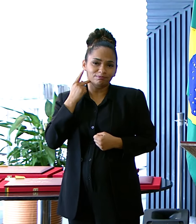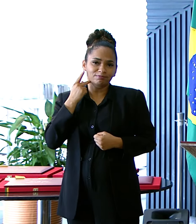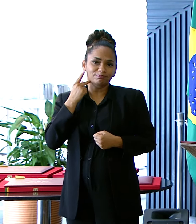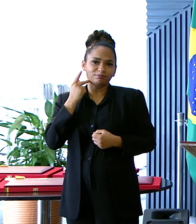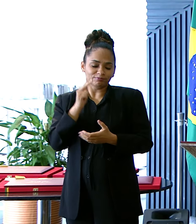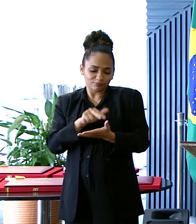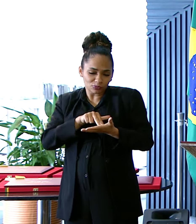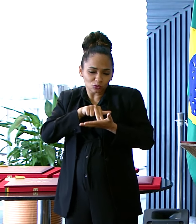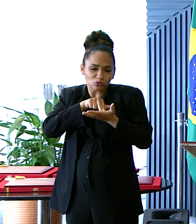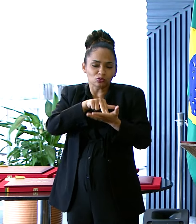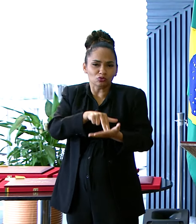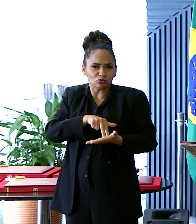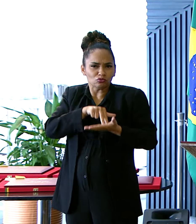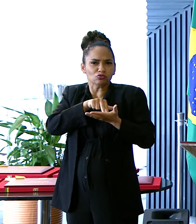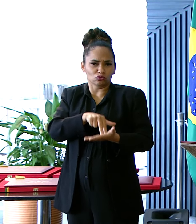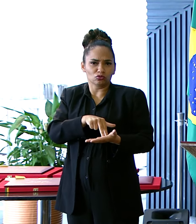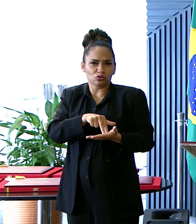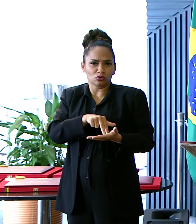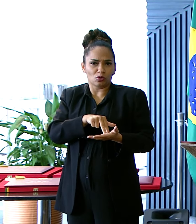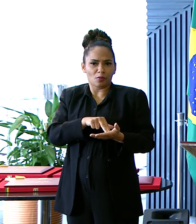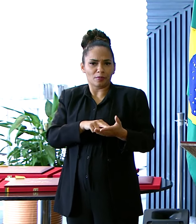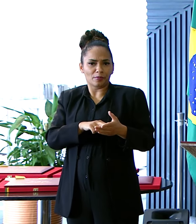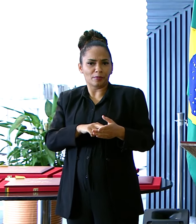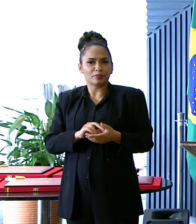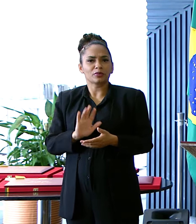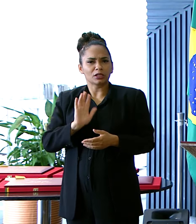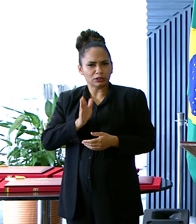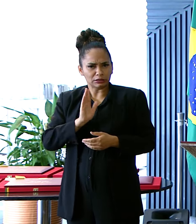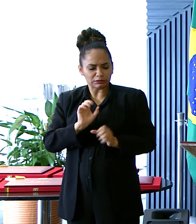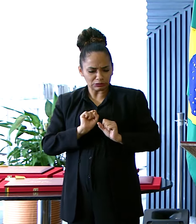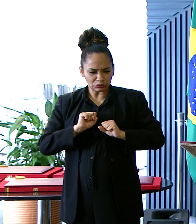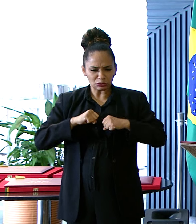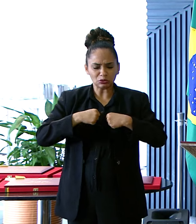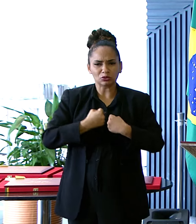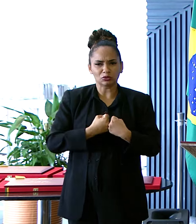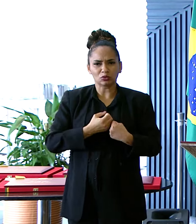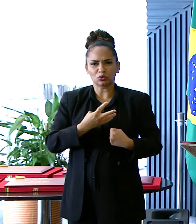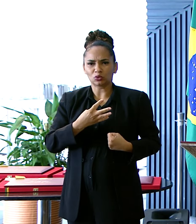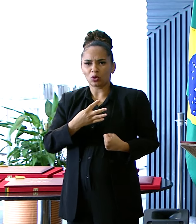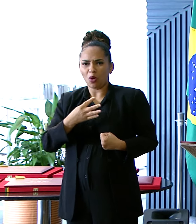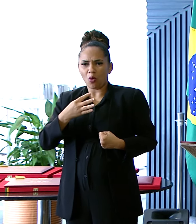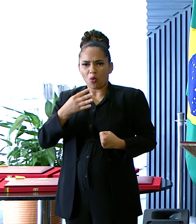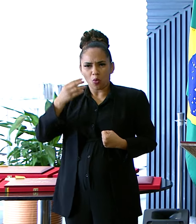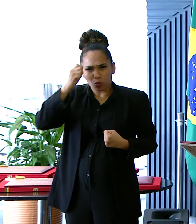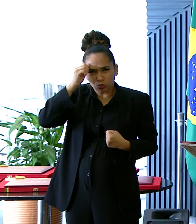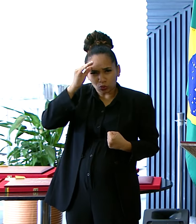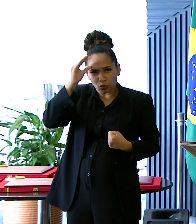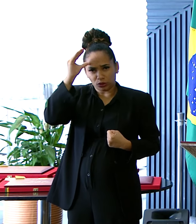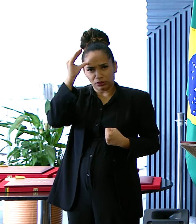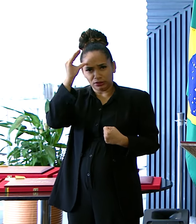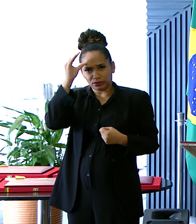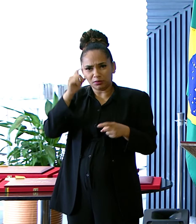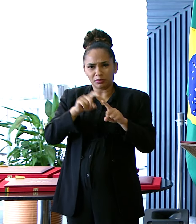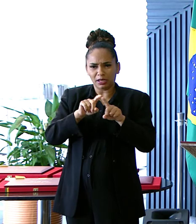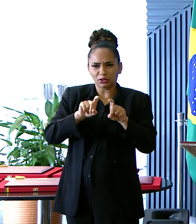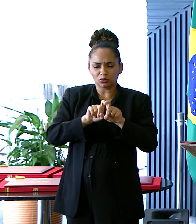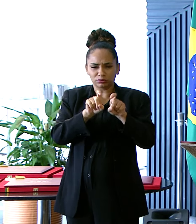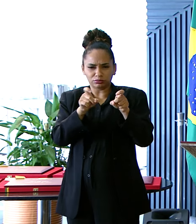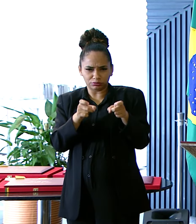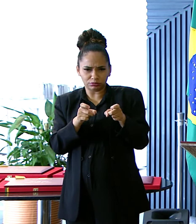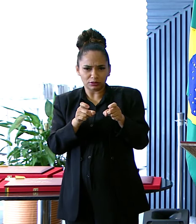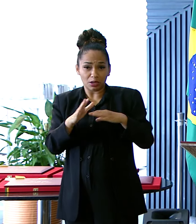manteve Ao mesmo tempo Como referi Que a dedicação Ao conhecimento A ginecologia A obstetrícia